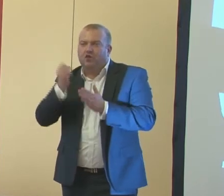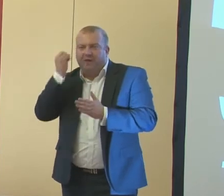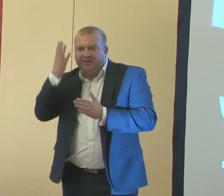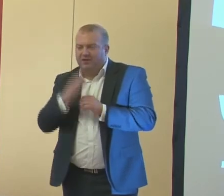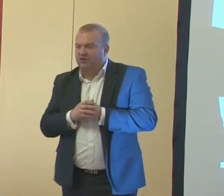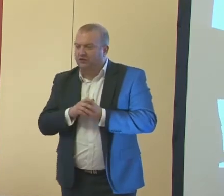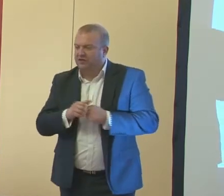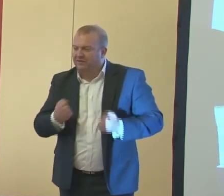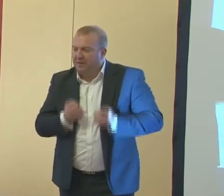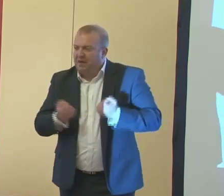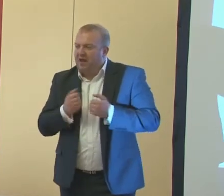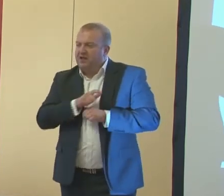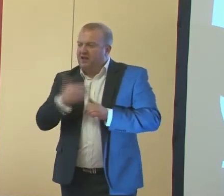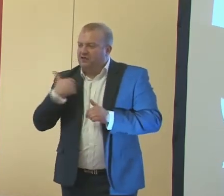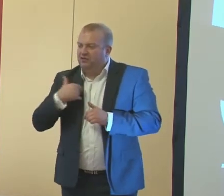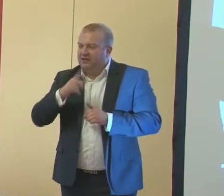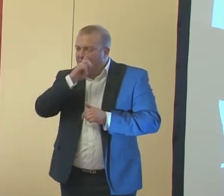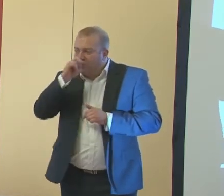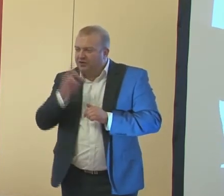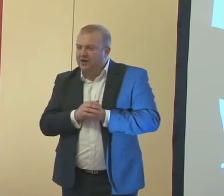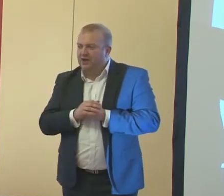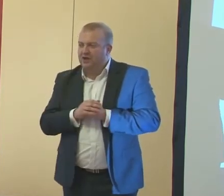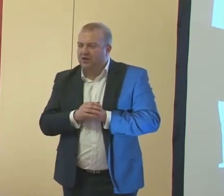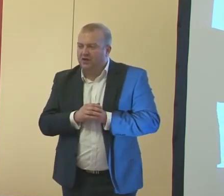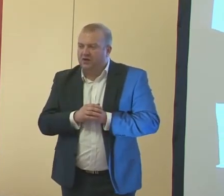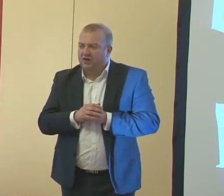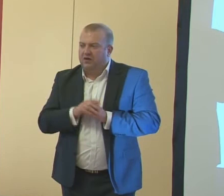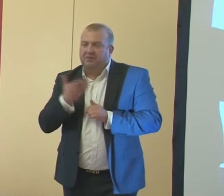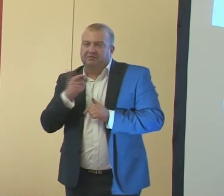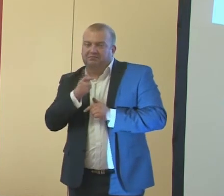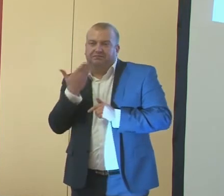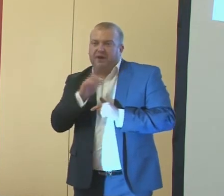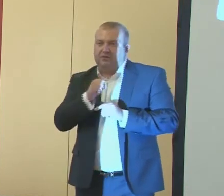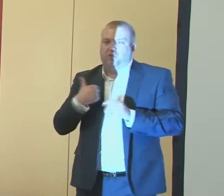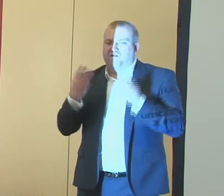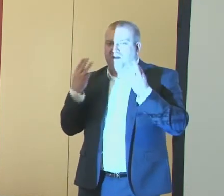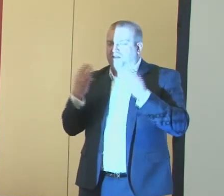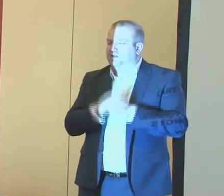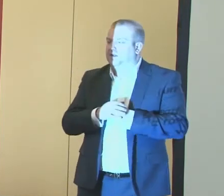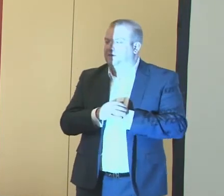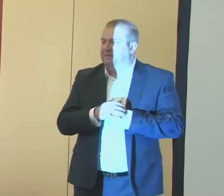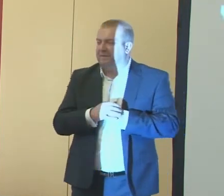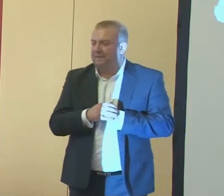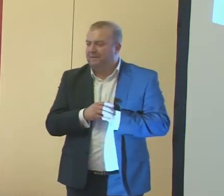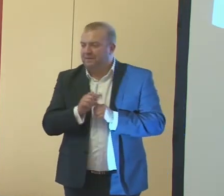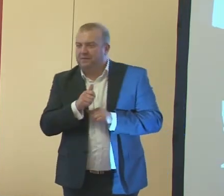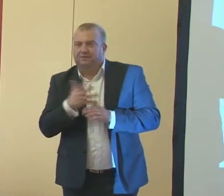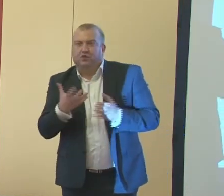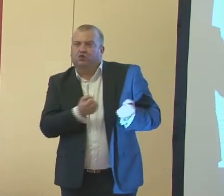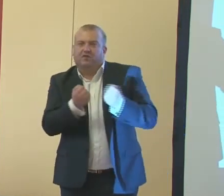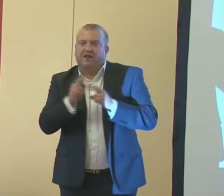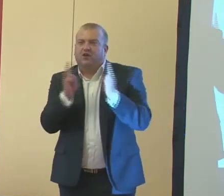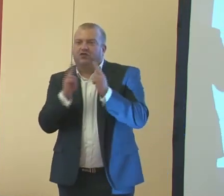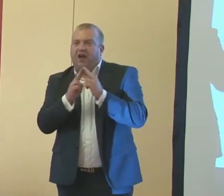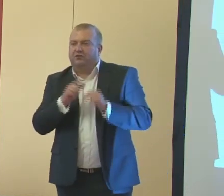Wspomaganie rozwoju życia społecznego w tej dobie informatyzacji okazało się bardzo ważnym elementem, gdyż chociażby utrzymowanie kontaktu